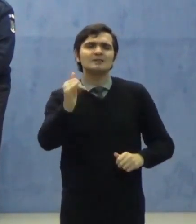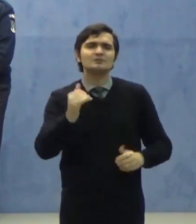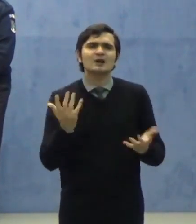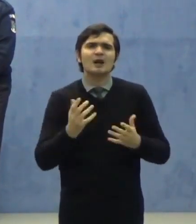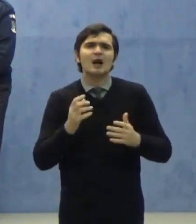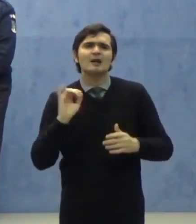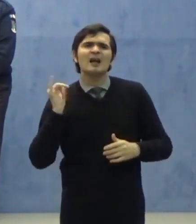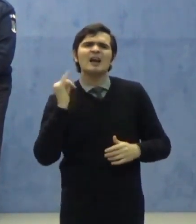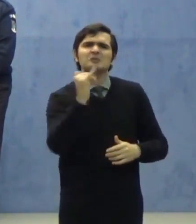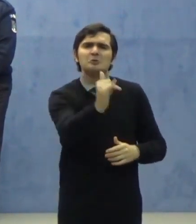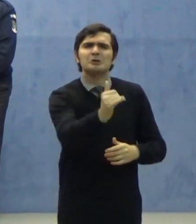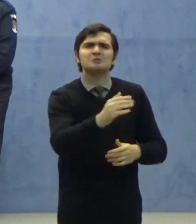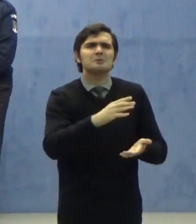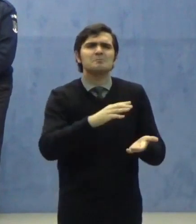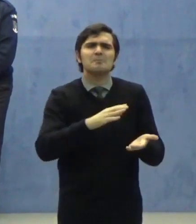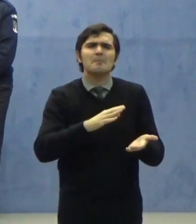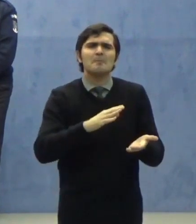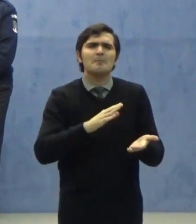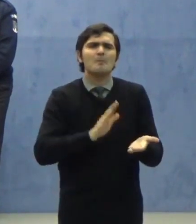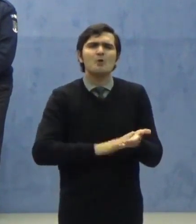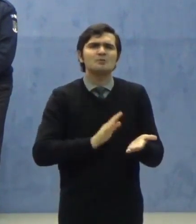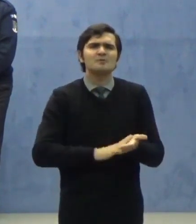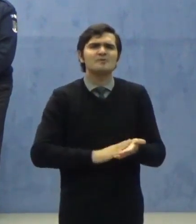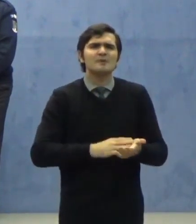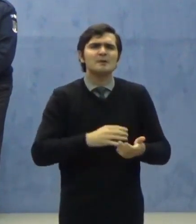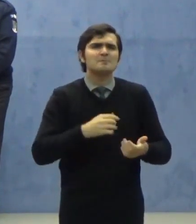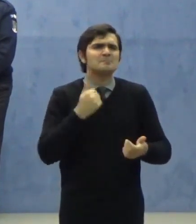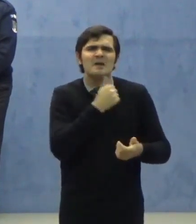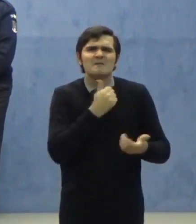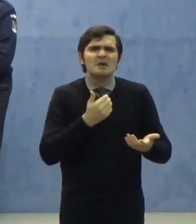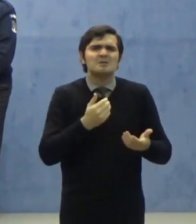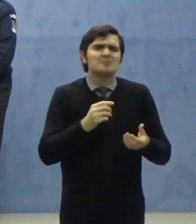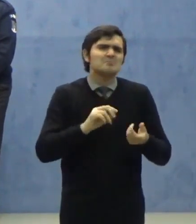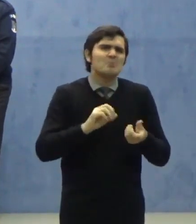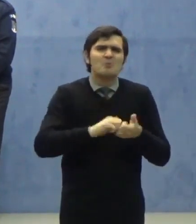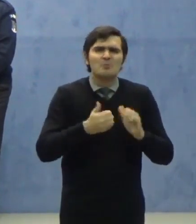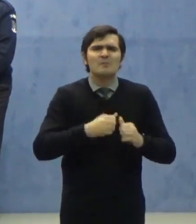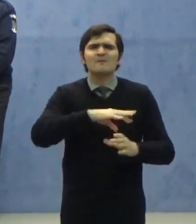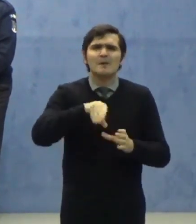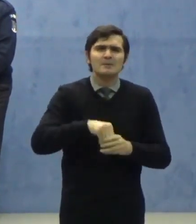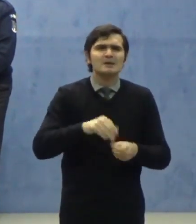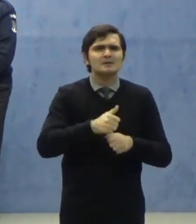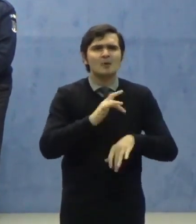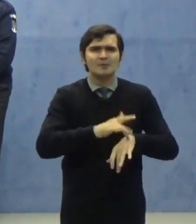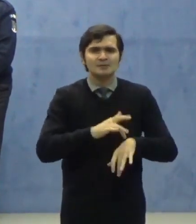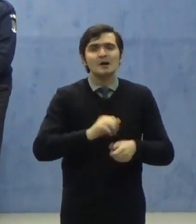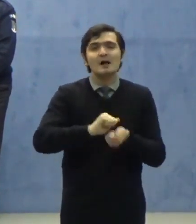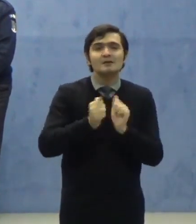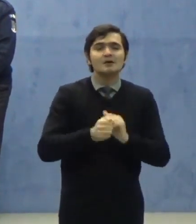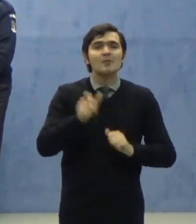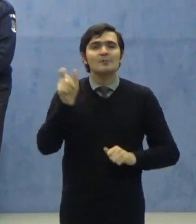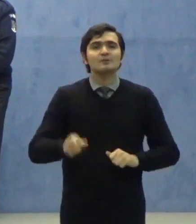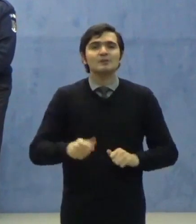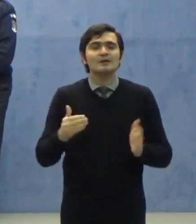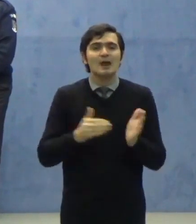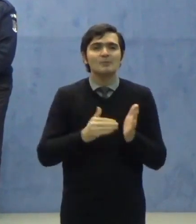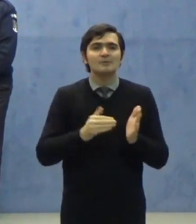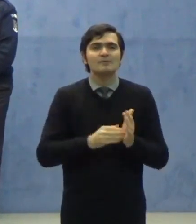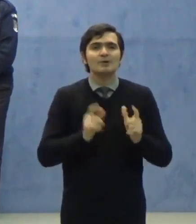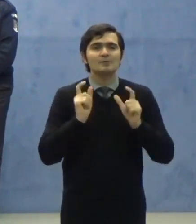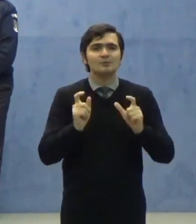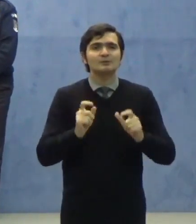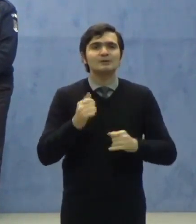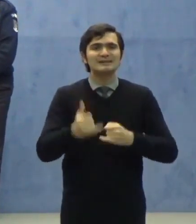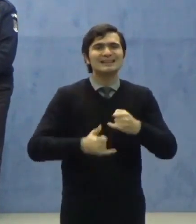călătoresc din motive imperative medicale sau de familie, persoane care au nevoie de protecție internaționale